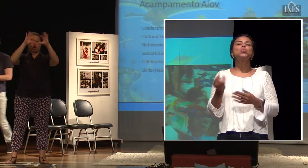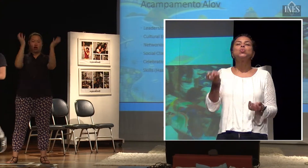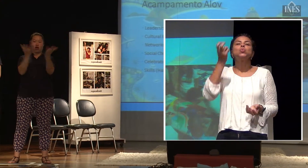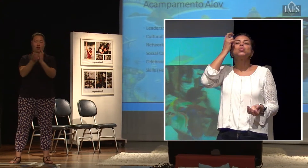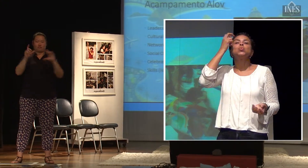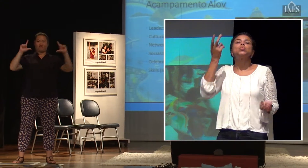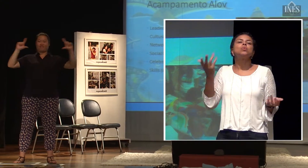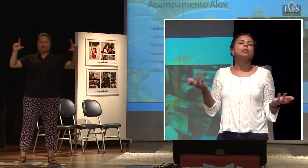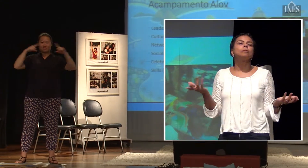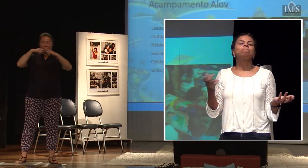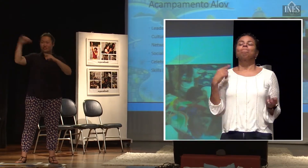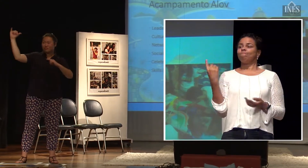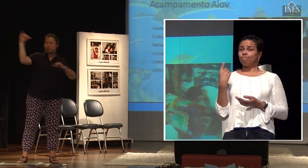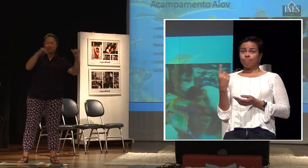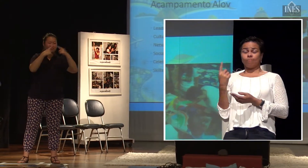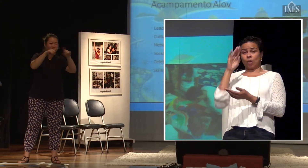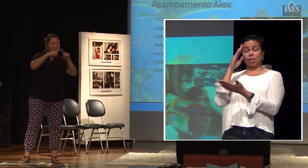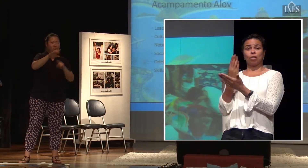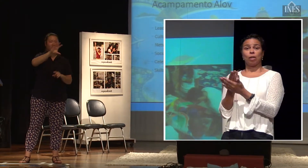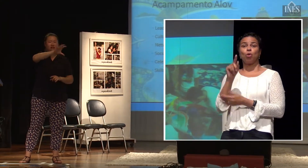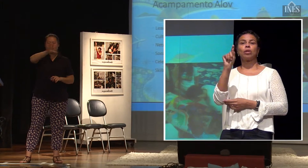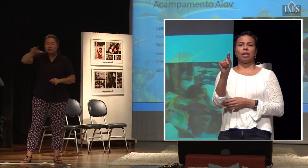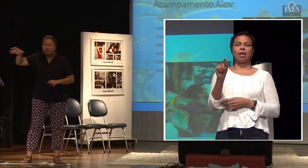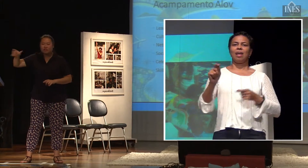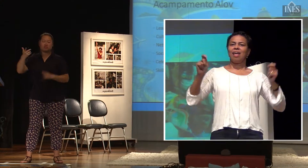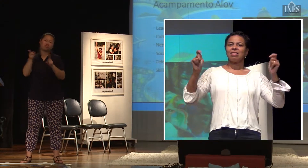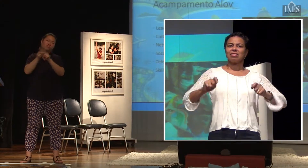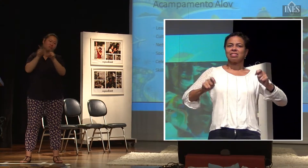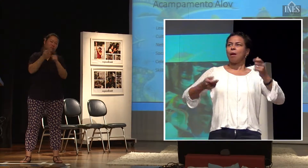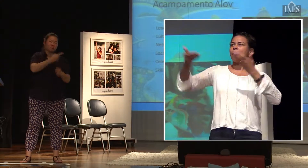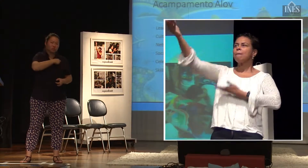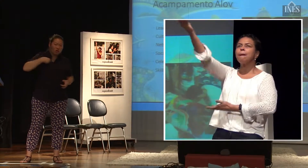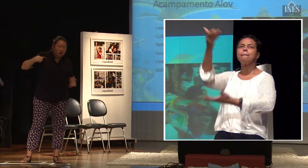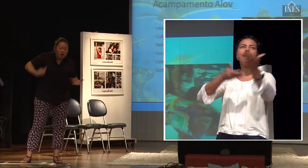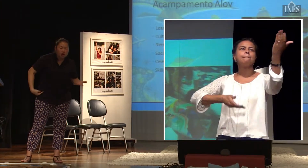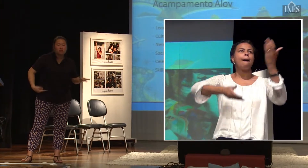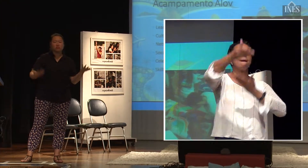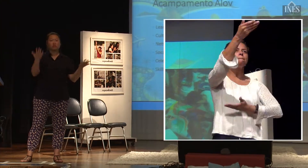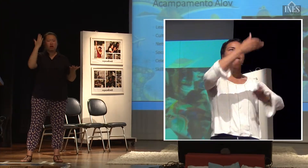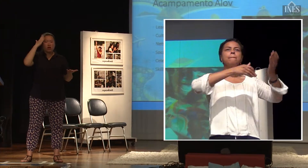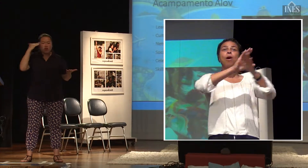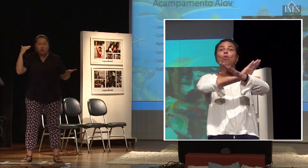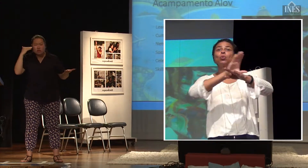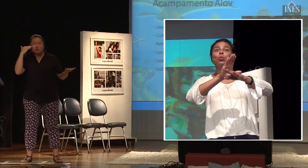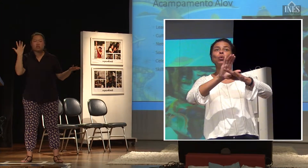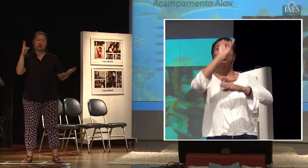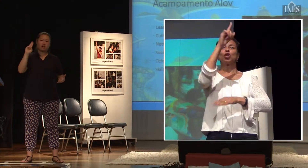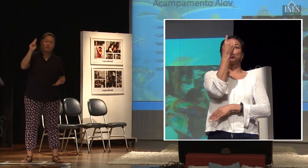A gente acredita que o acampamento funciona como um grande intercâmbio cultural, porque ele não fica só com as crianças daquele país. Às vezes, no acampamento,